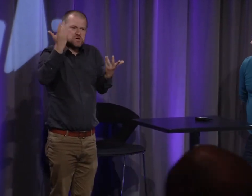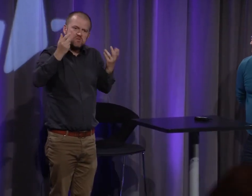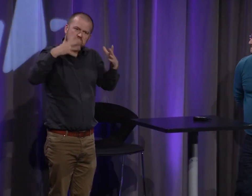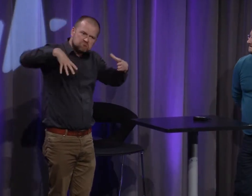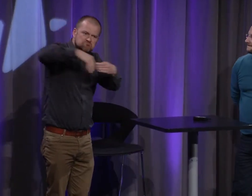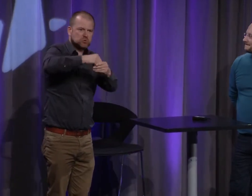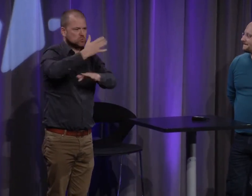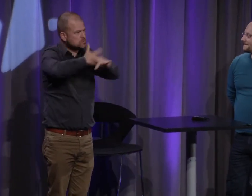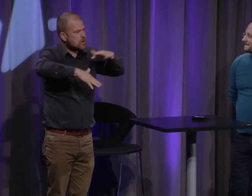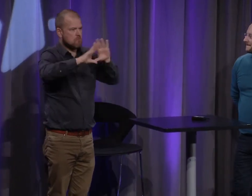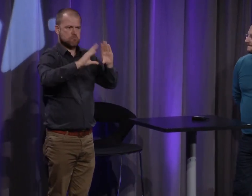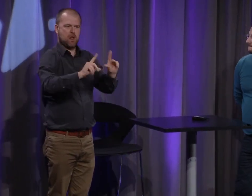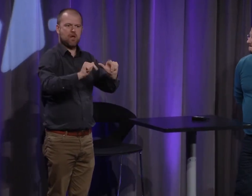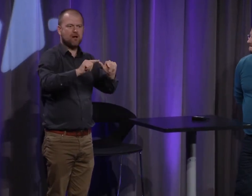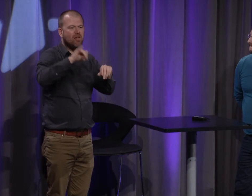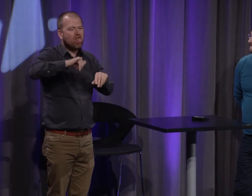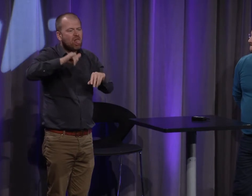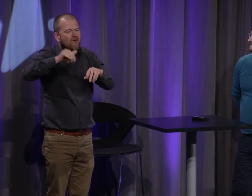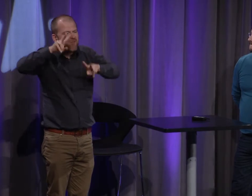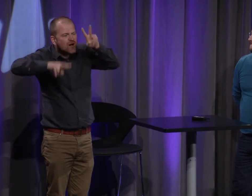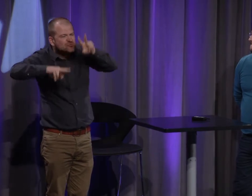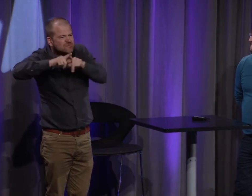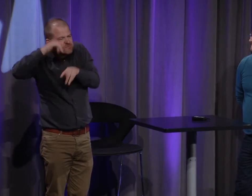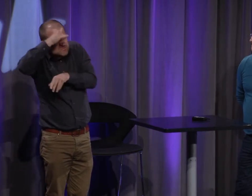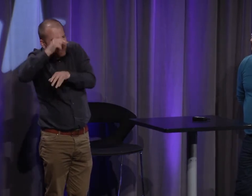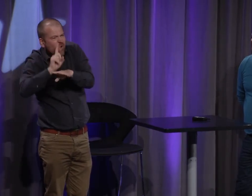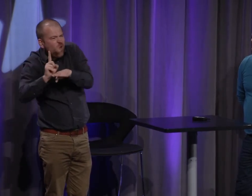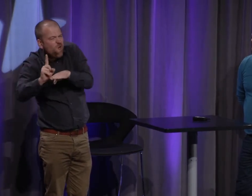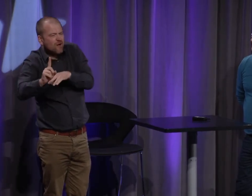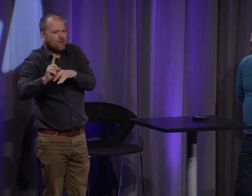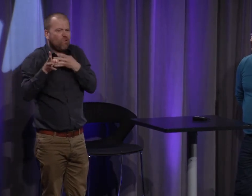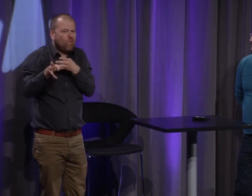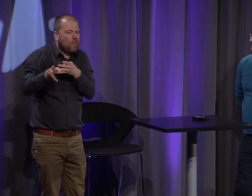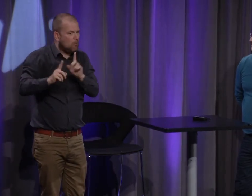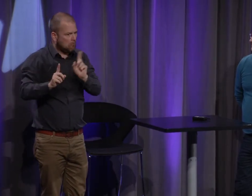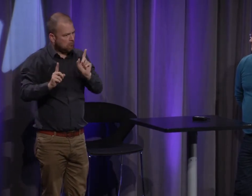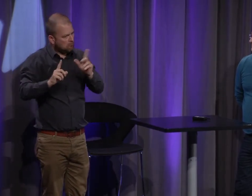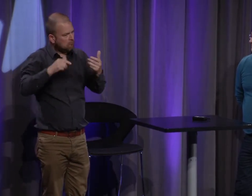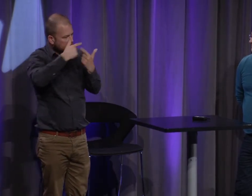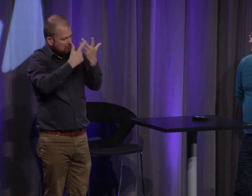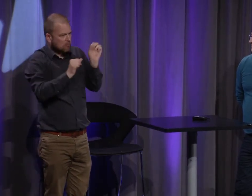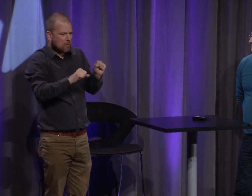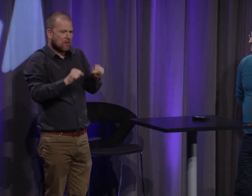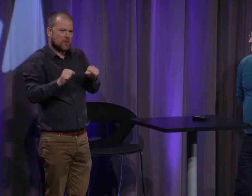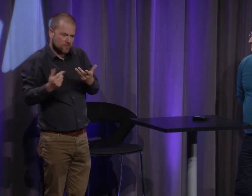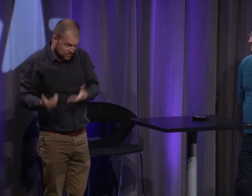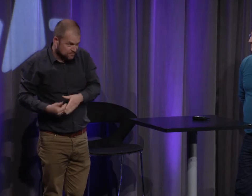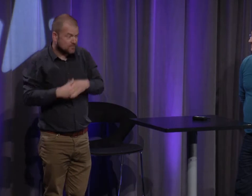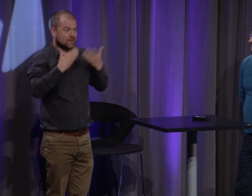nous ça a vraiment permis de nous faire découvrir cette période du Moyen-Âge et d'effacer cette image qu'on pouvait